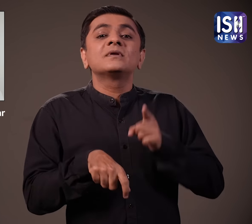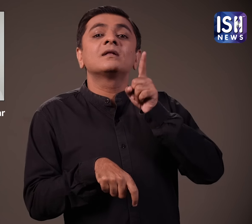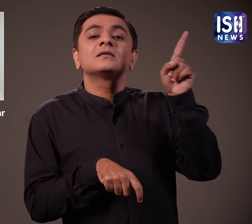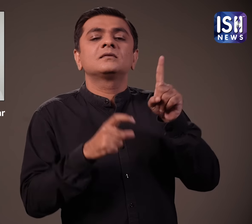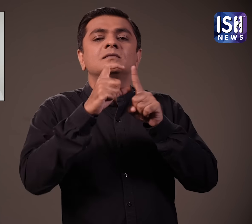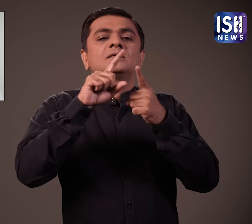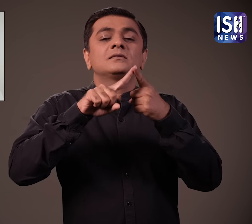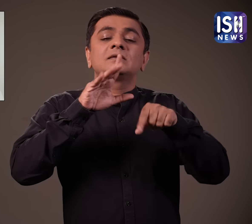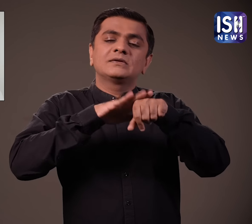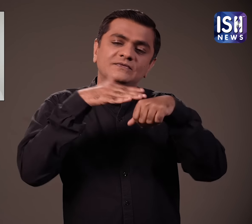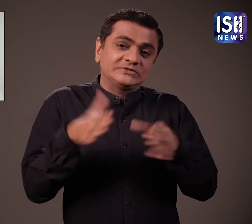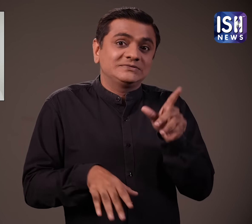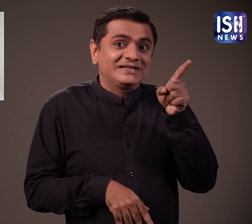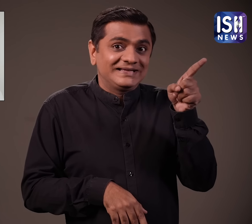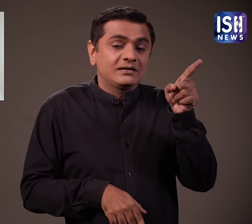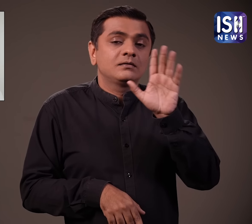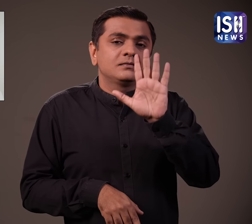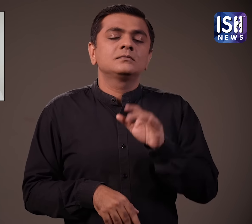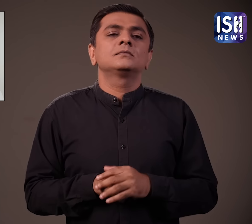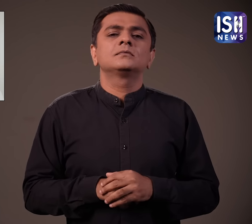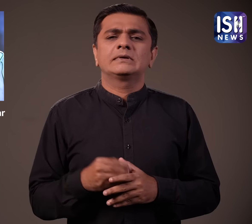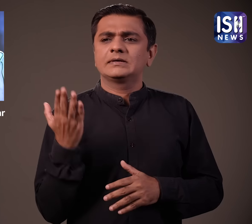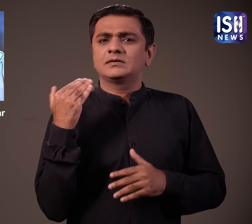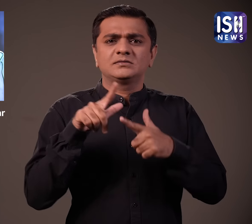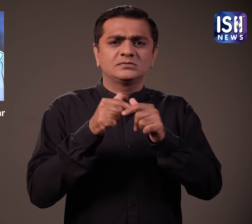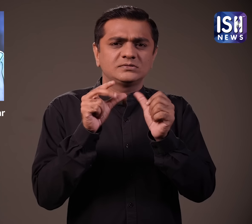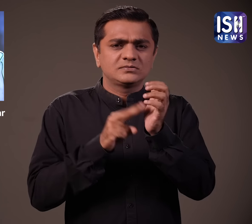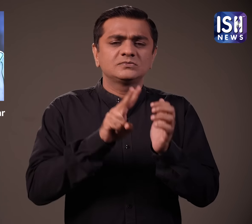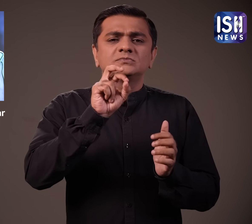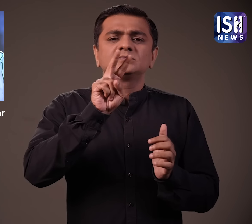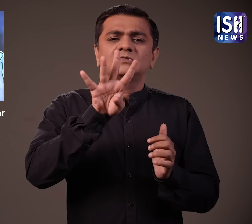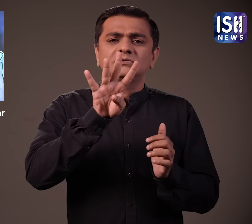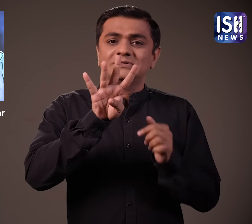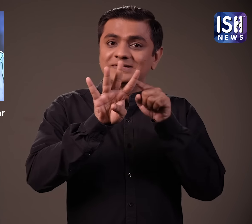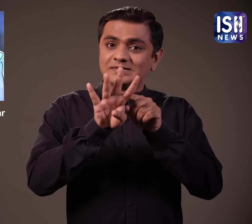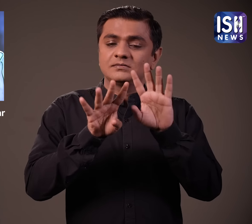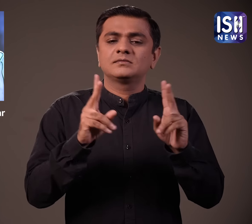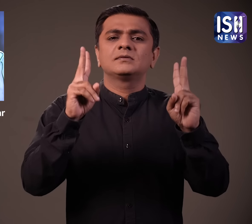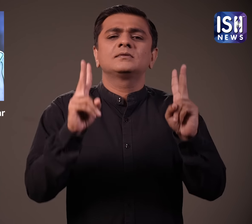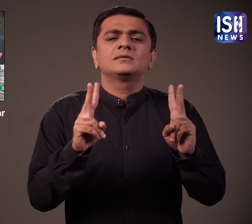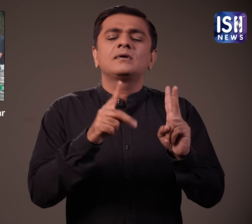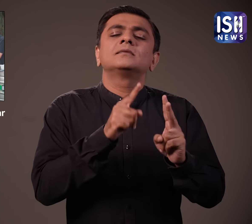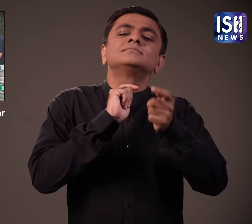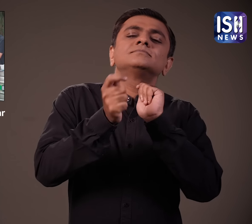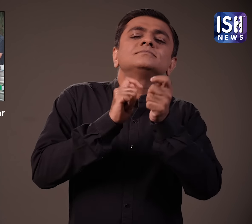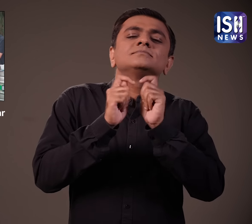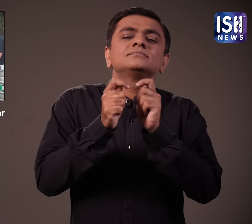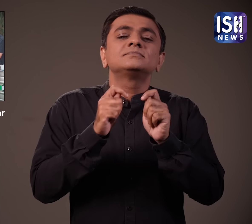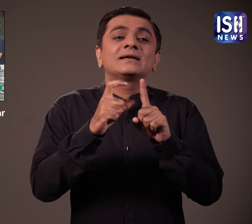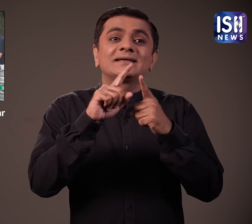में दक्षिन अफरीका के पूर्वक कप्तान डीन एलगर ने बैंटर विद विद बॉईज नामक पॉड़कास्ट में हिस्सा